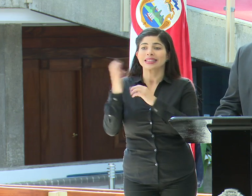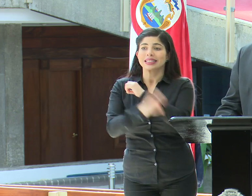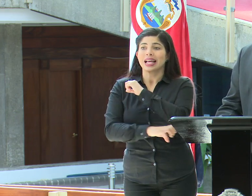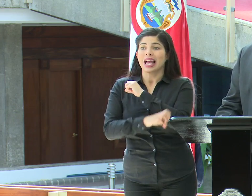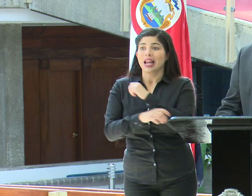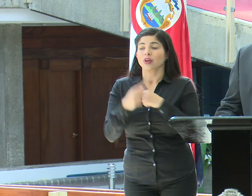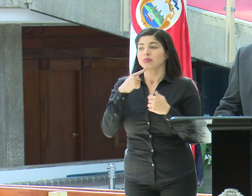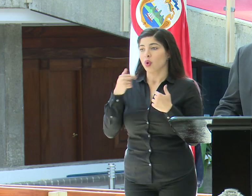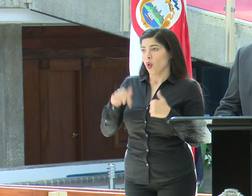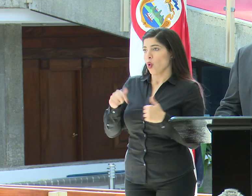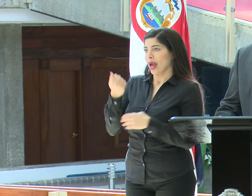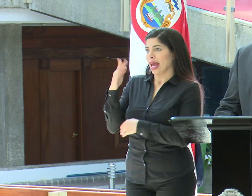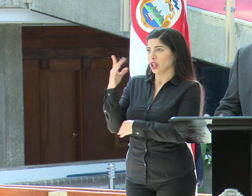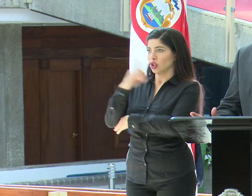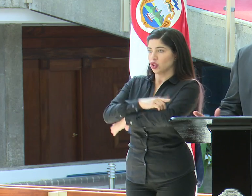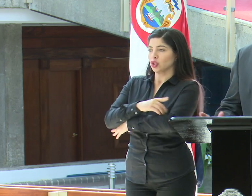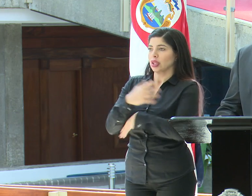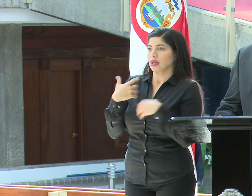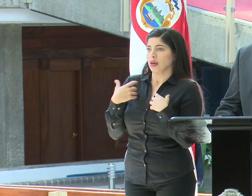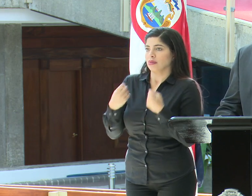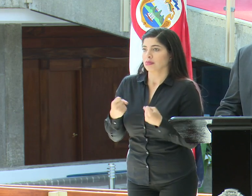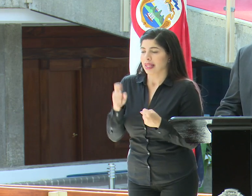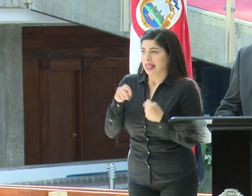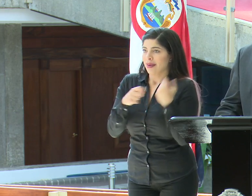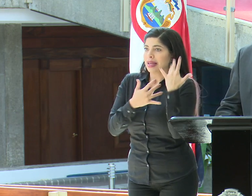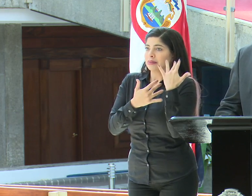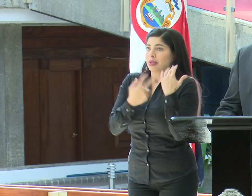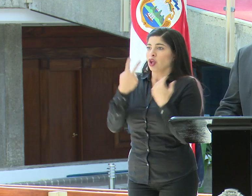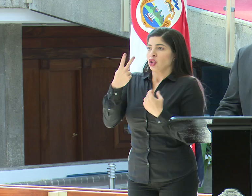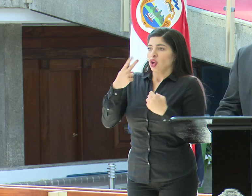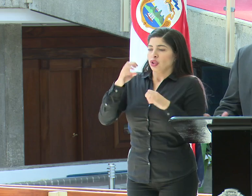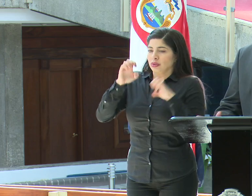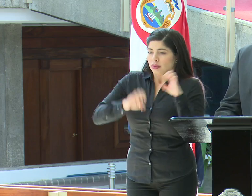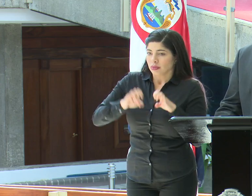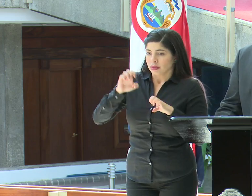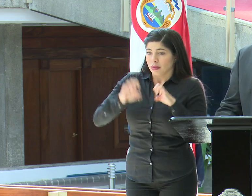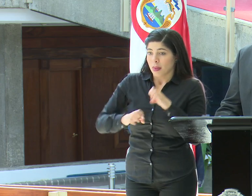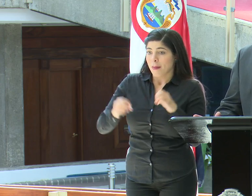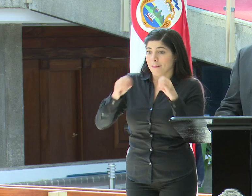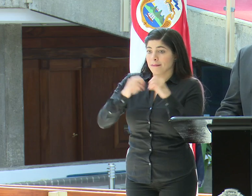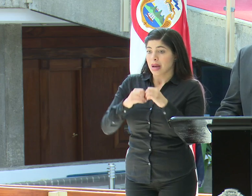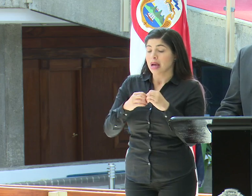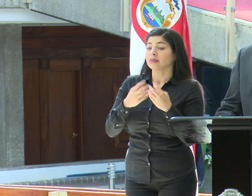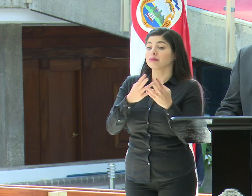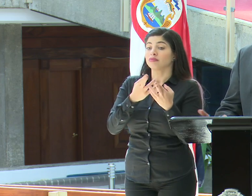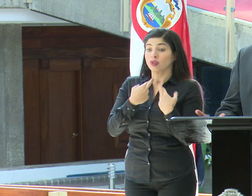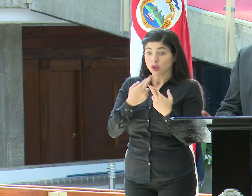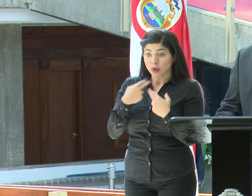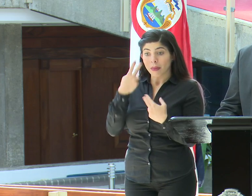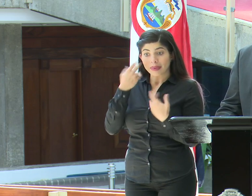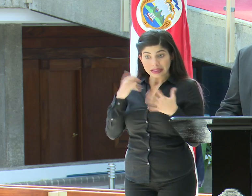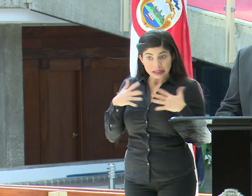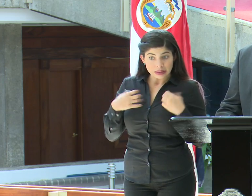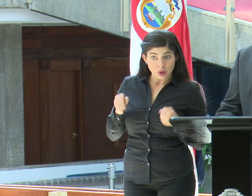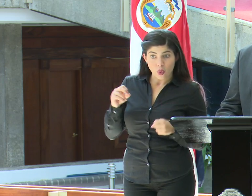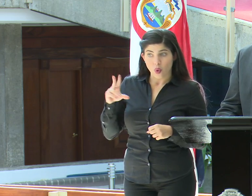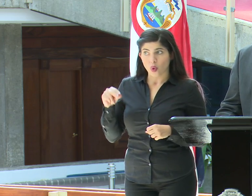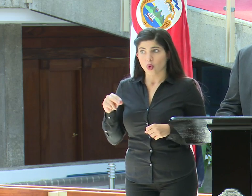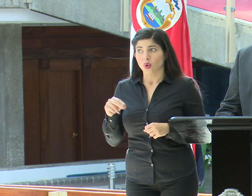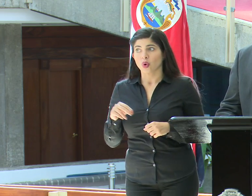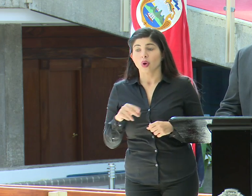Hoy cumplen los 14 días casualmente, tendríamos que esperar dos pruebas y los resultados para decir si están recuperados y todo.